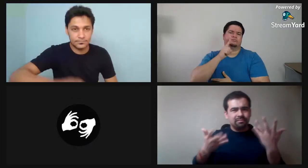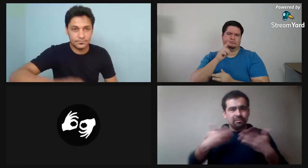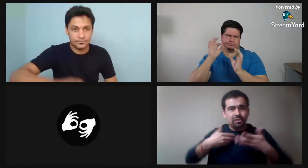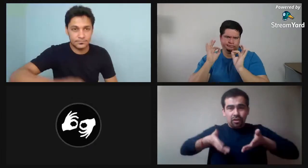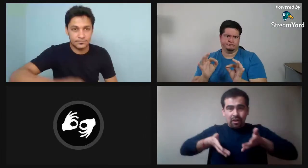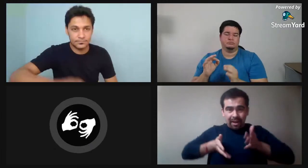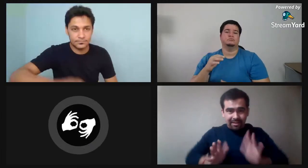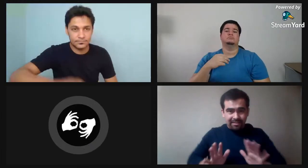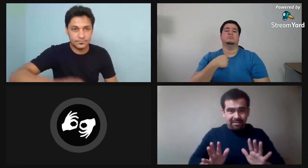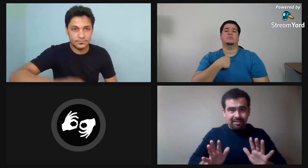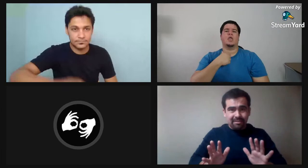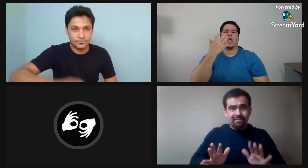Bueno, yo nací sordo